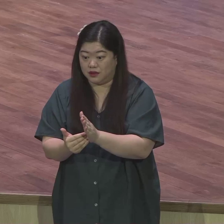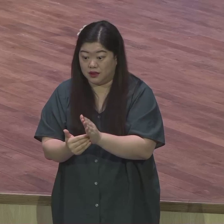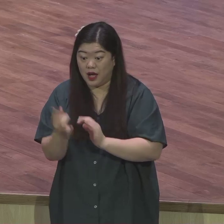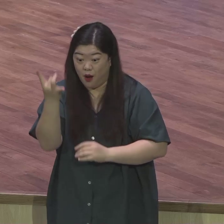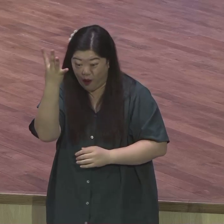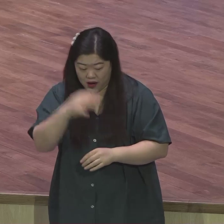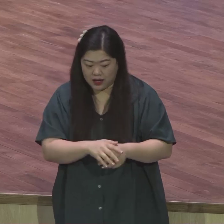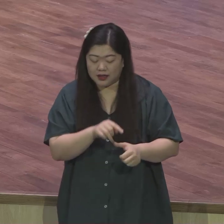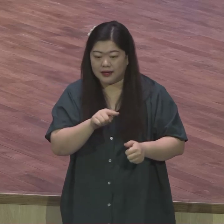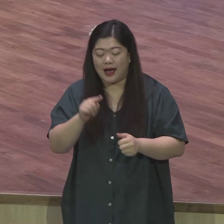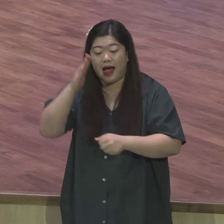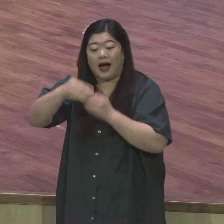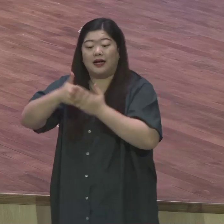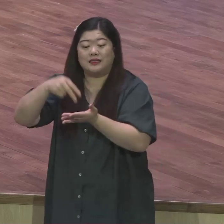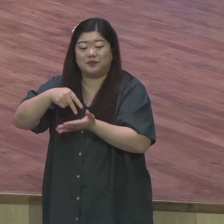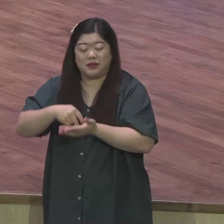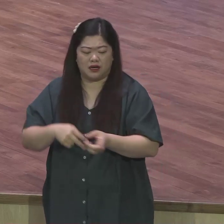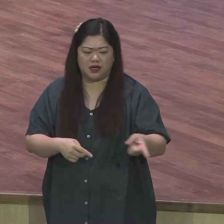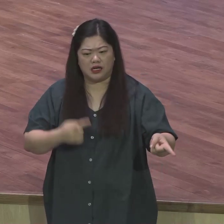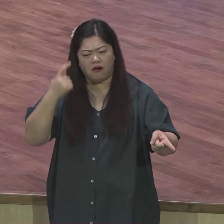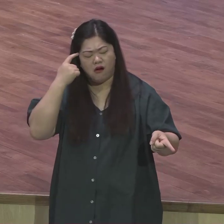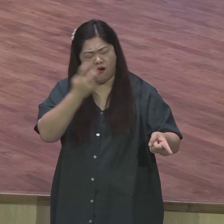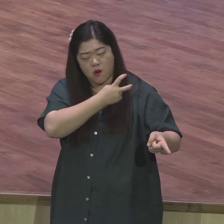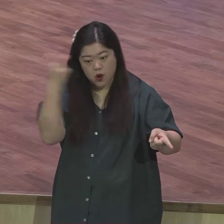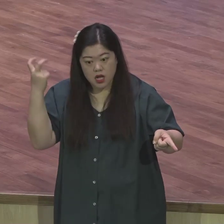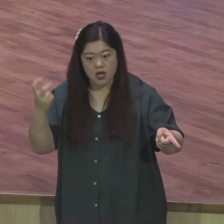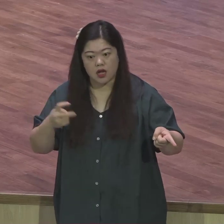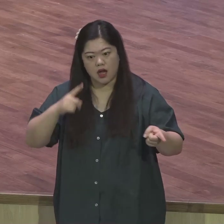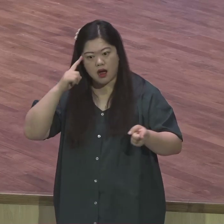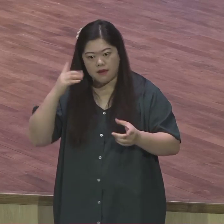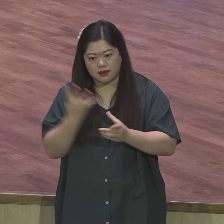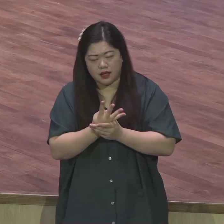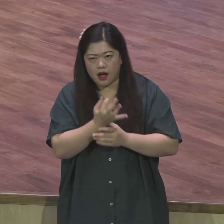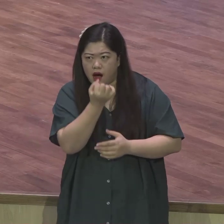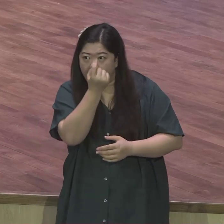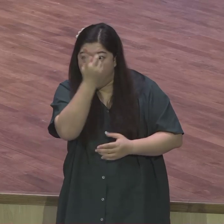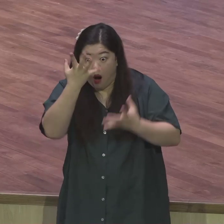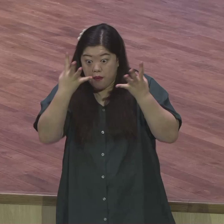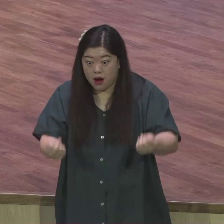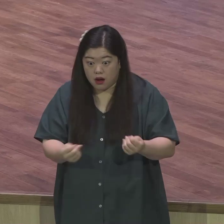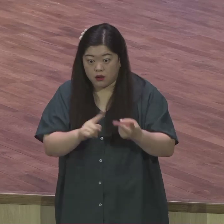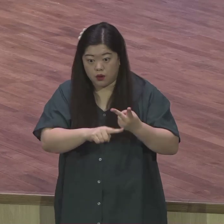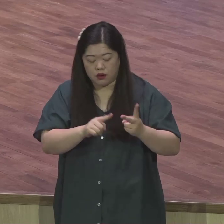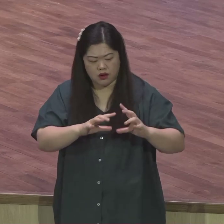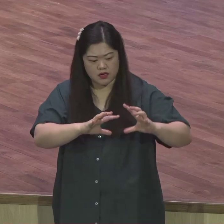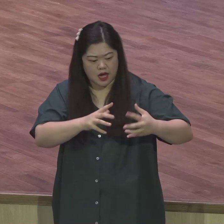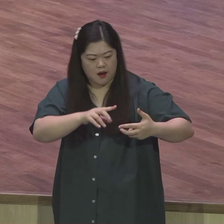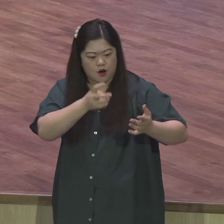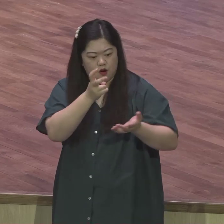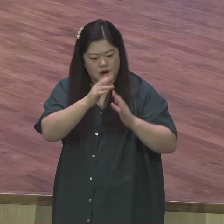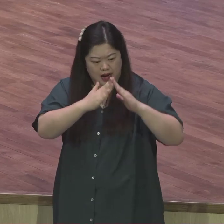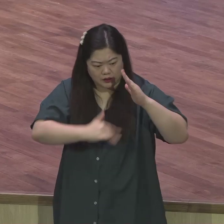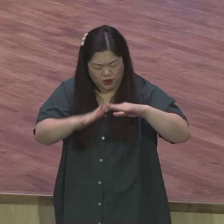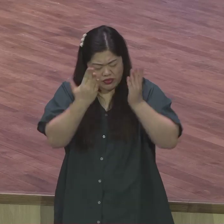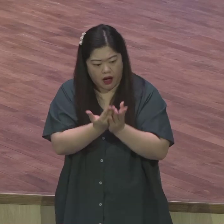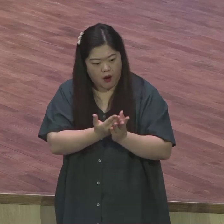워낙 지식이 많으니까 워낙 그야말로 율법적이니까 바로